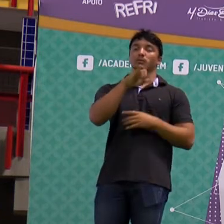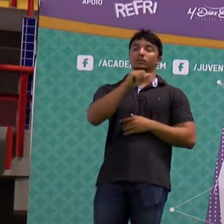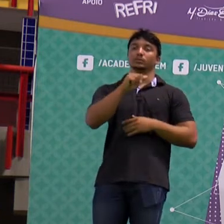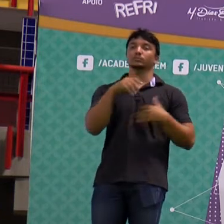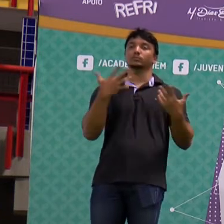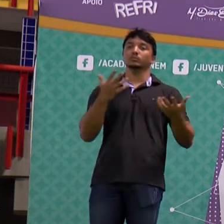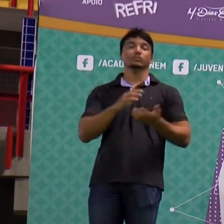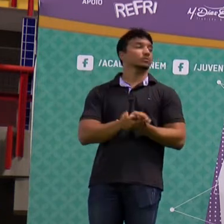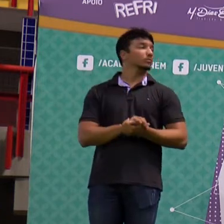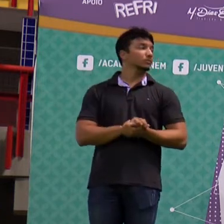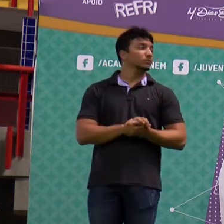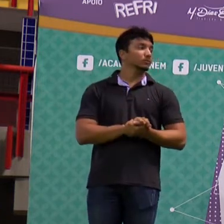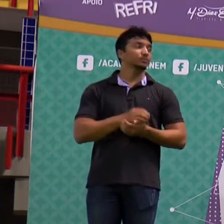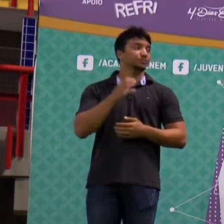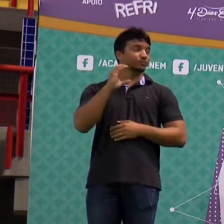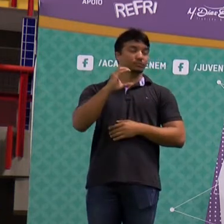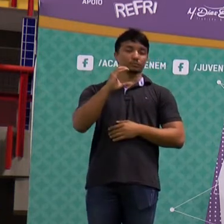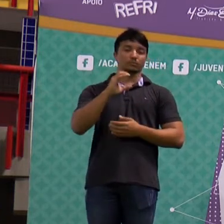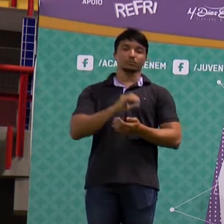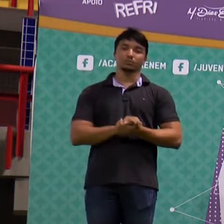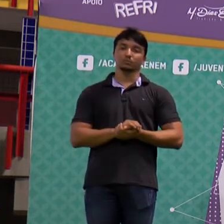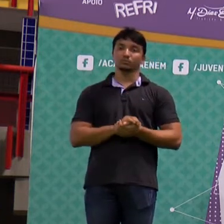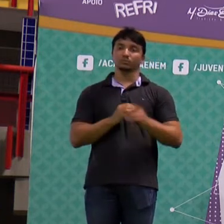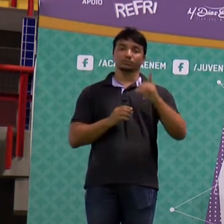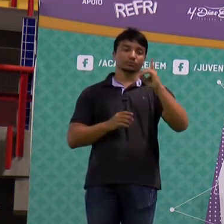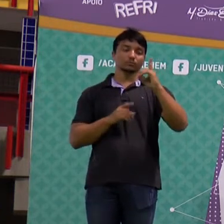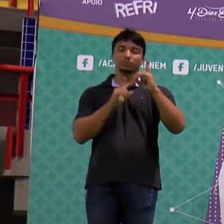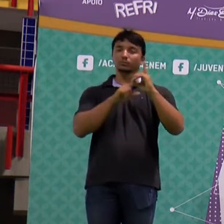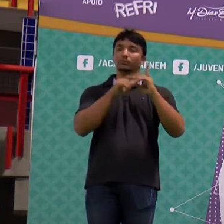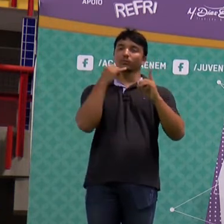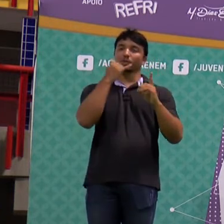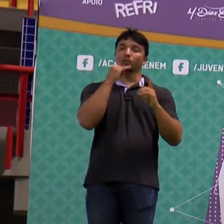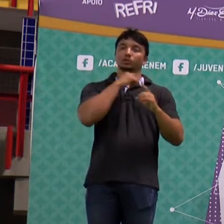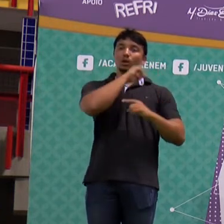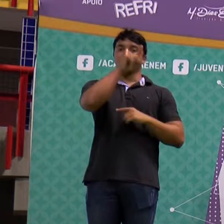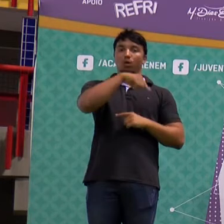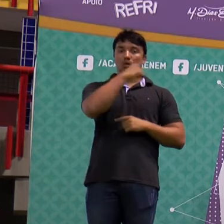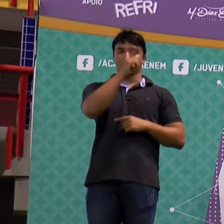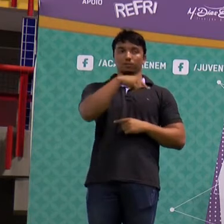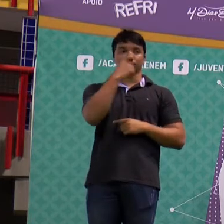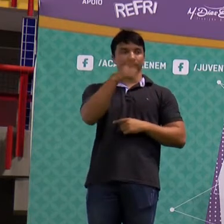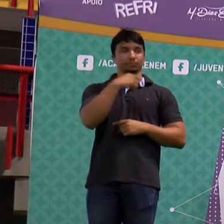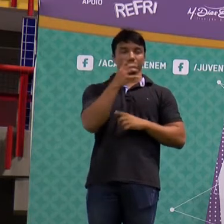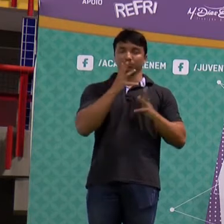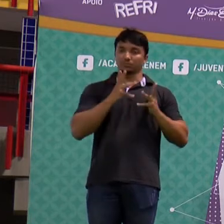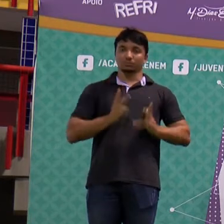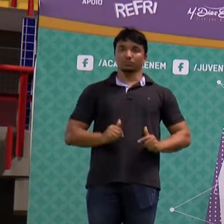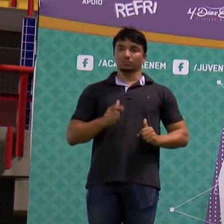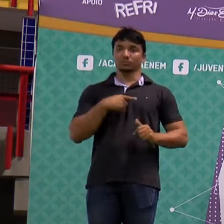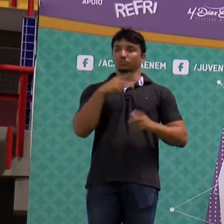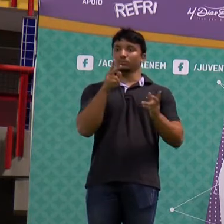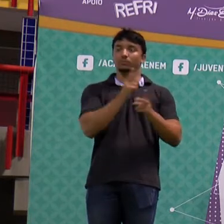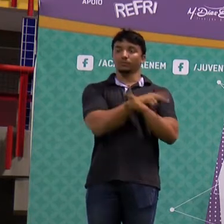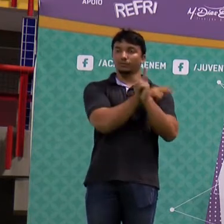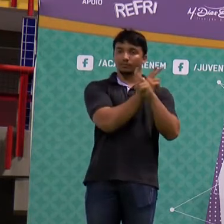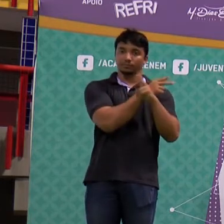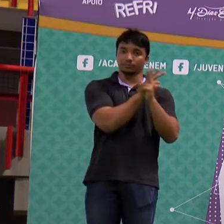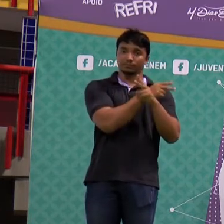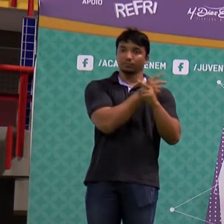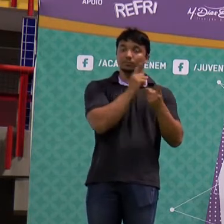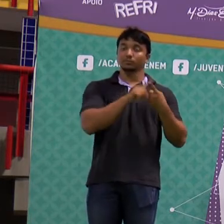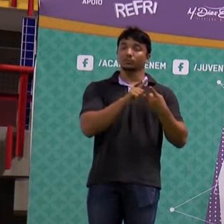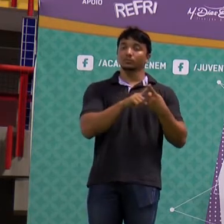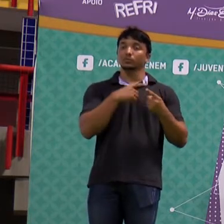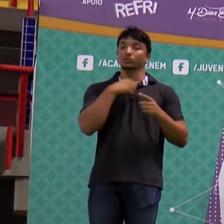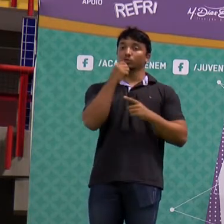pode ser o item C. O item D, energia eólica, é energia limpa, todo mundo sabe a energia dos ventos, né? E